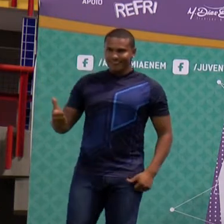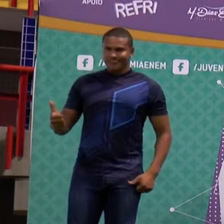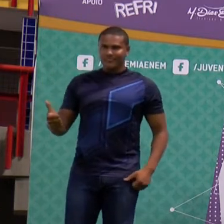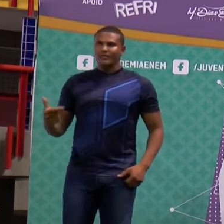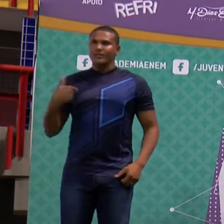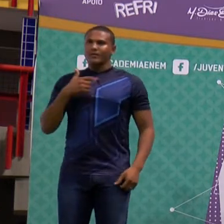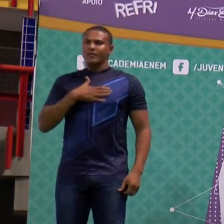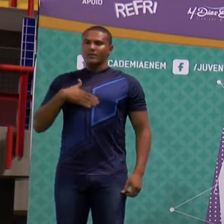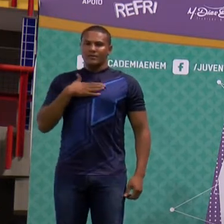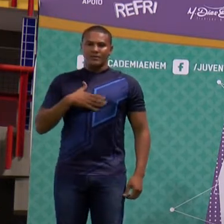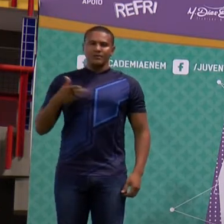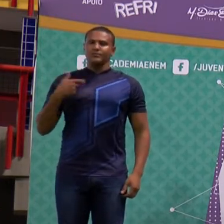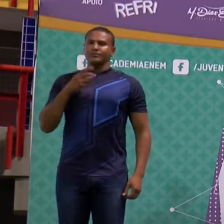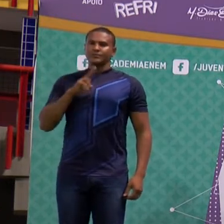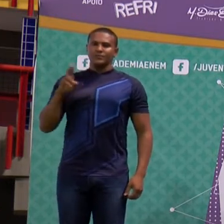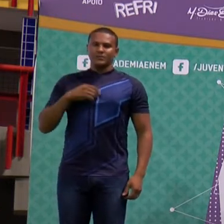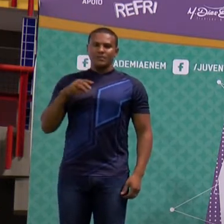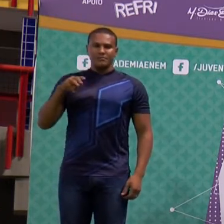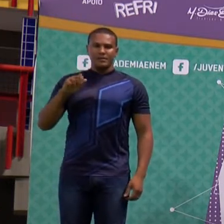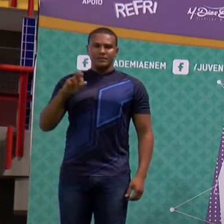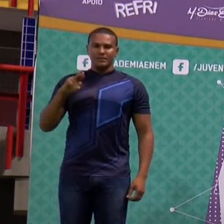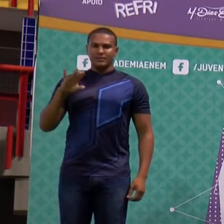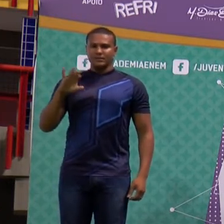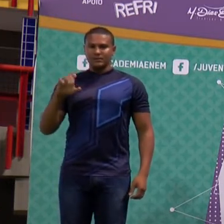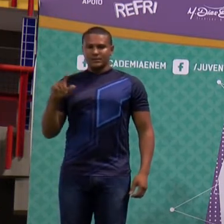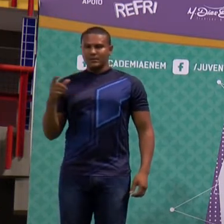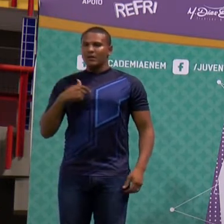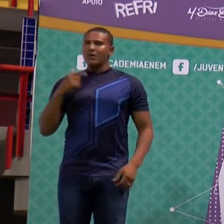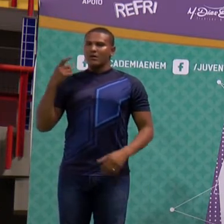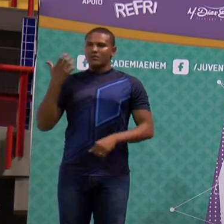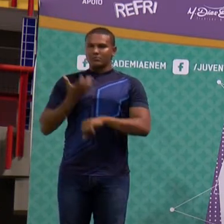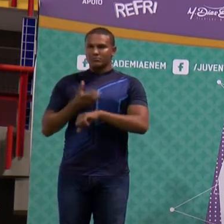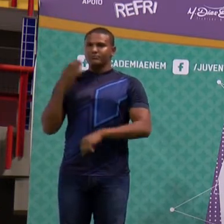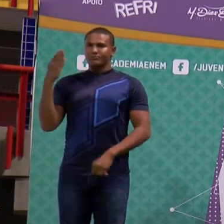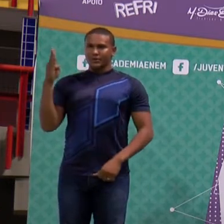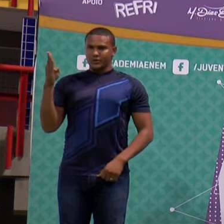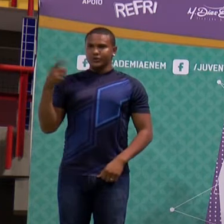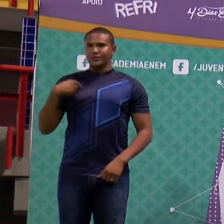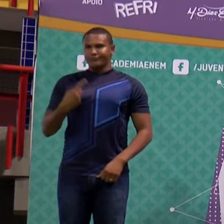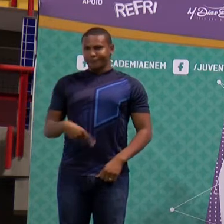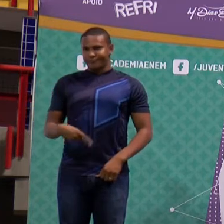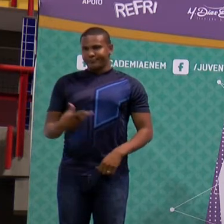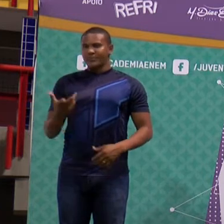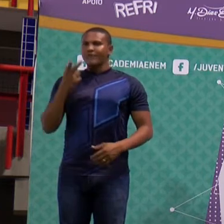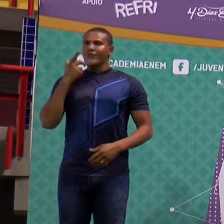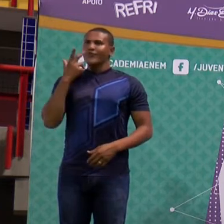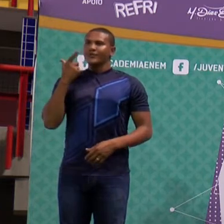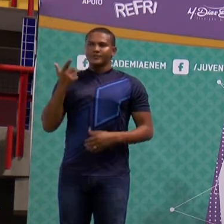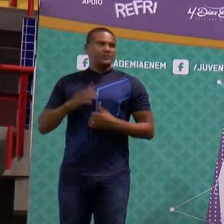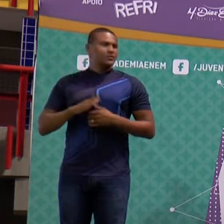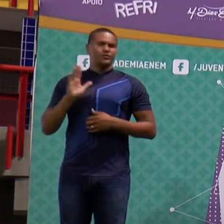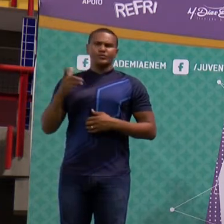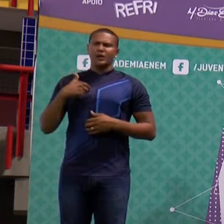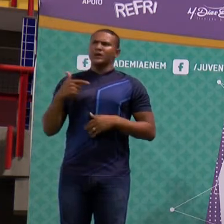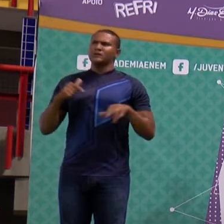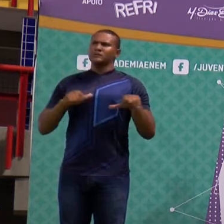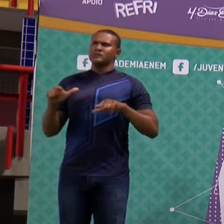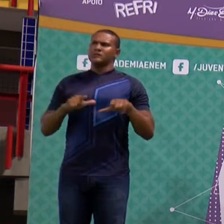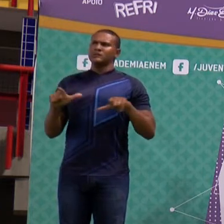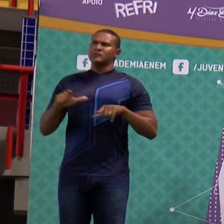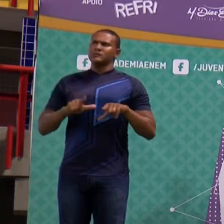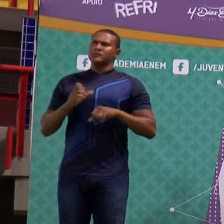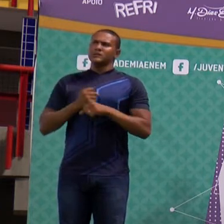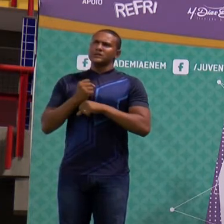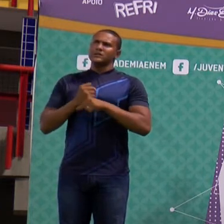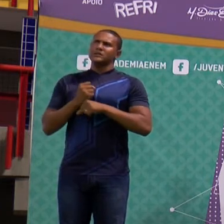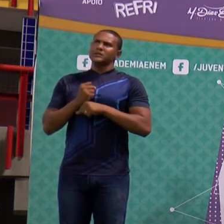Prazer, me chamo Marcelo Henrique, sou professor de Biologia aqui em Fortaleza e já trabalho nessa minha profissão,